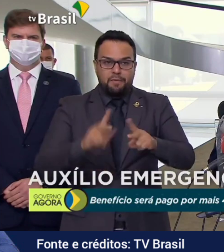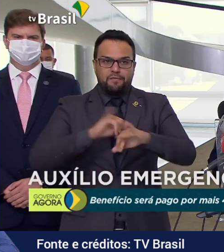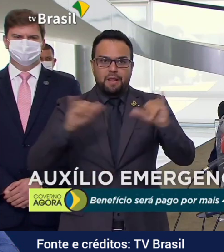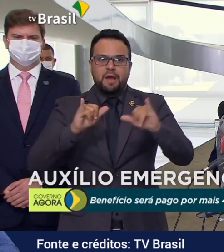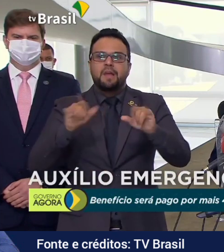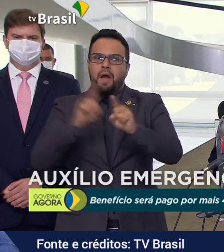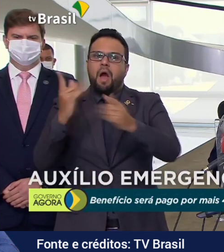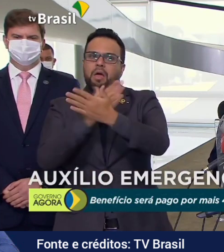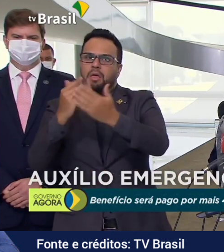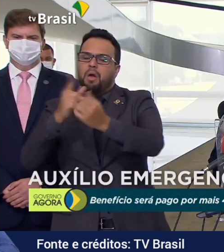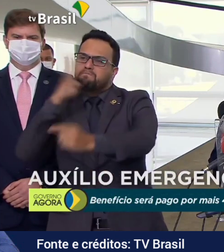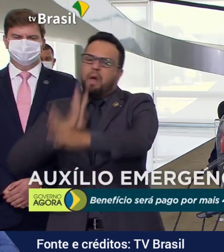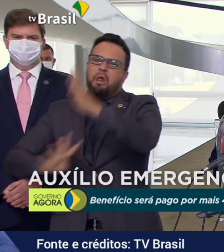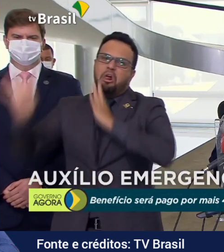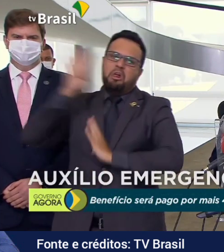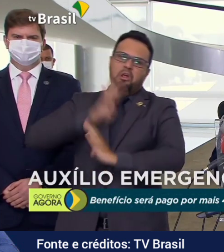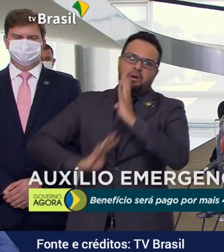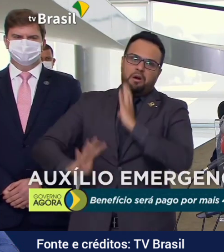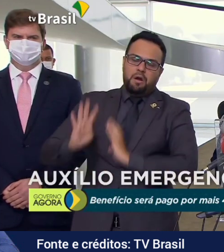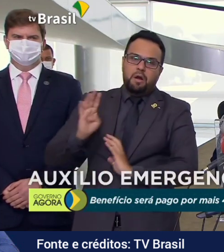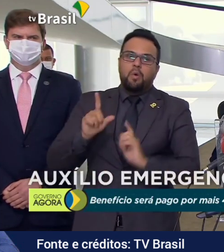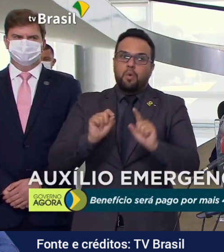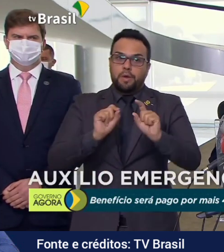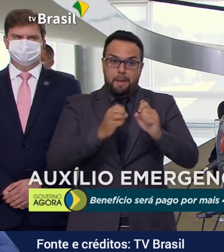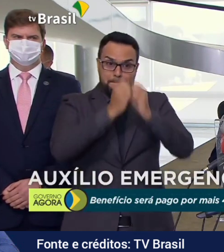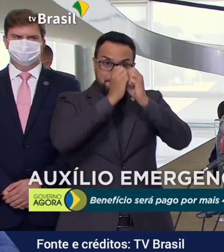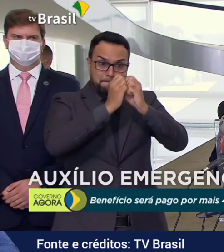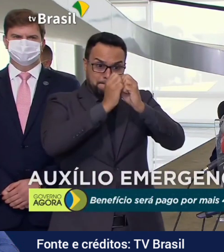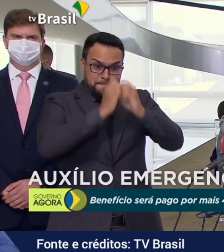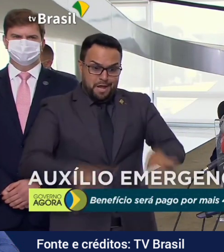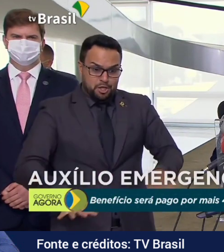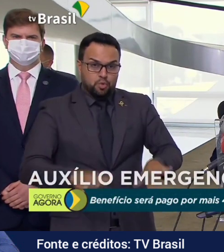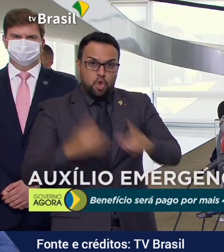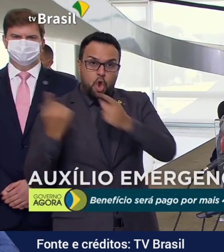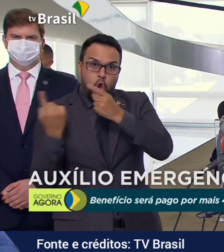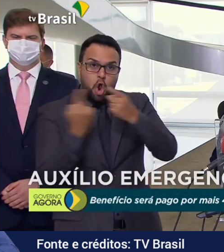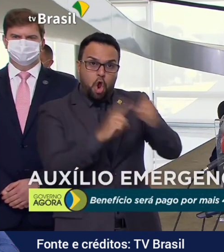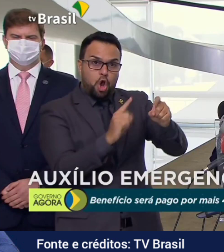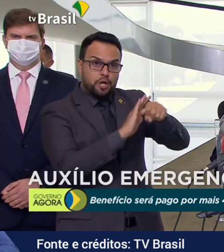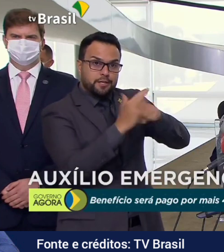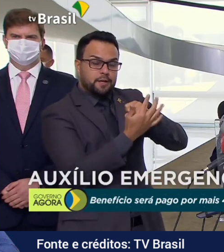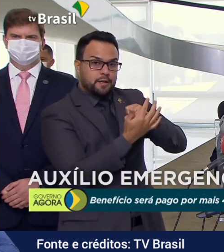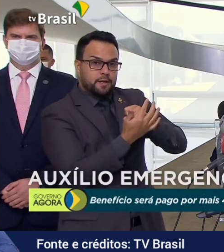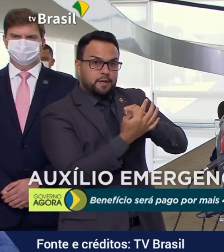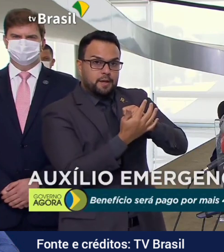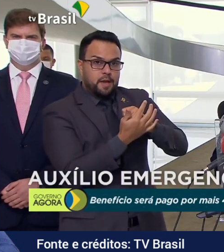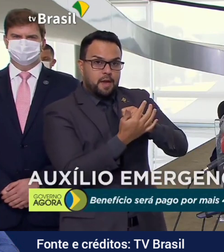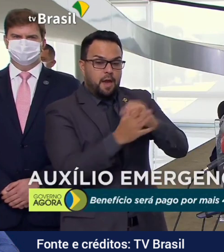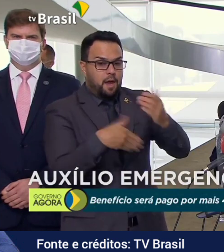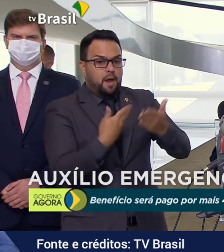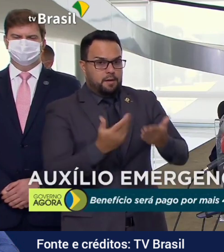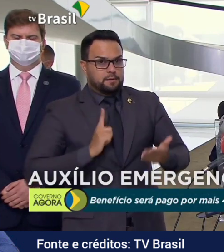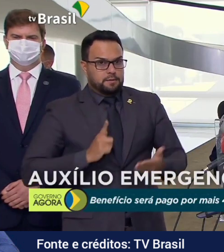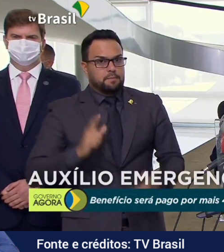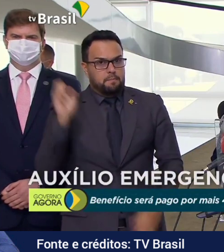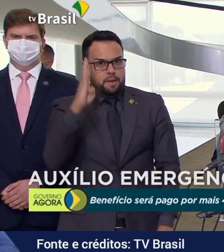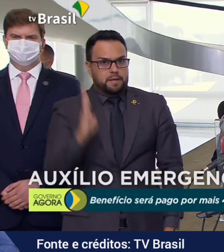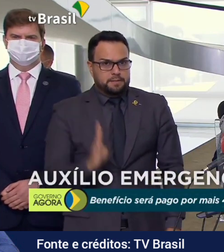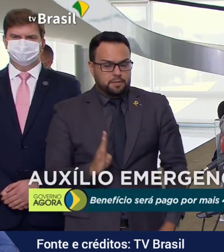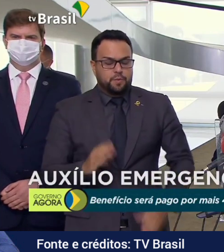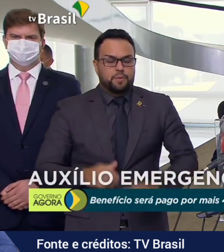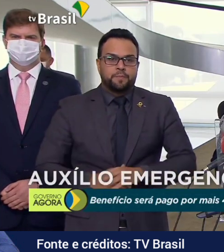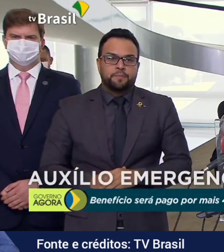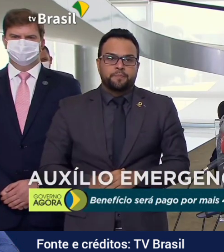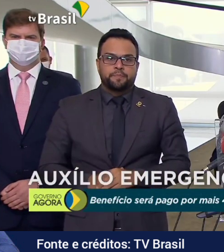criticado, que os efeitos colaterais do combate à pandemia, que ainda se aplica no Brasil, não podem